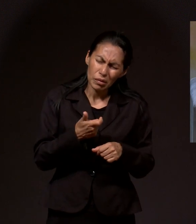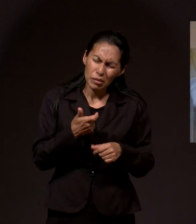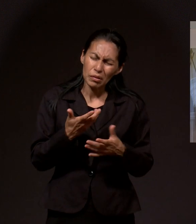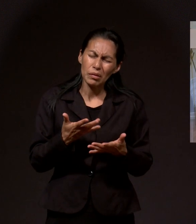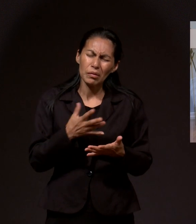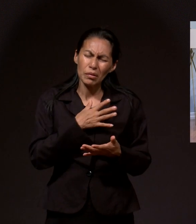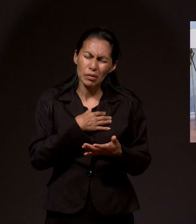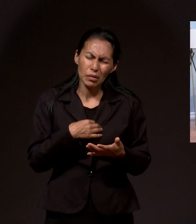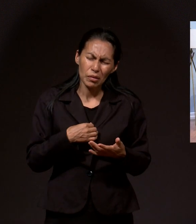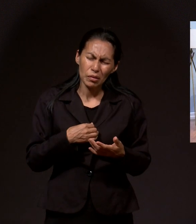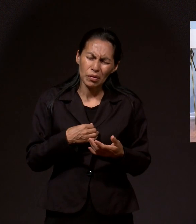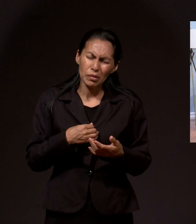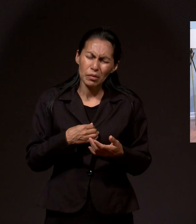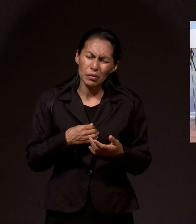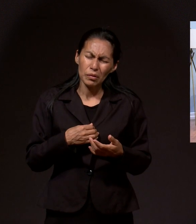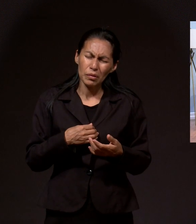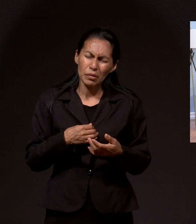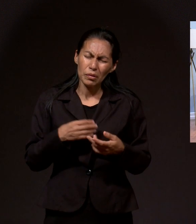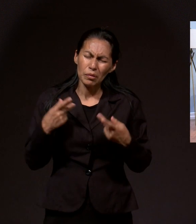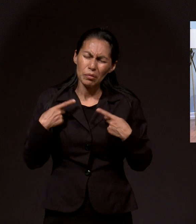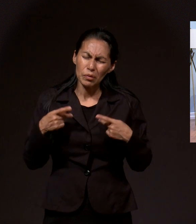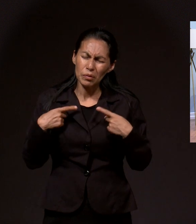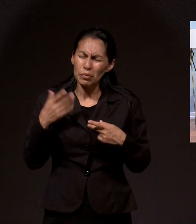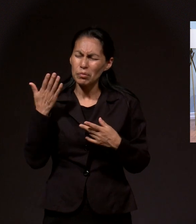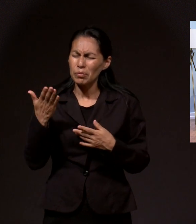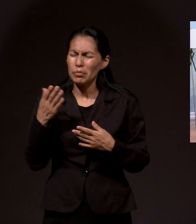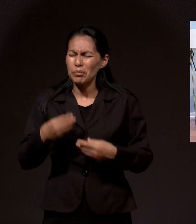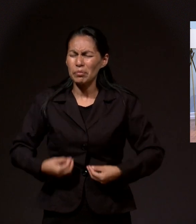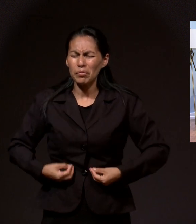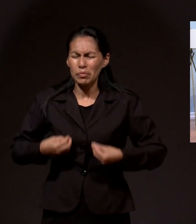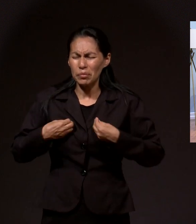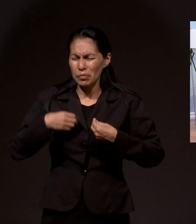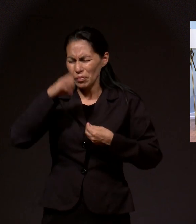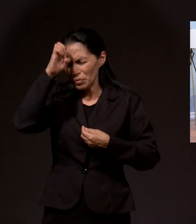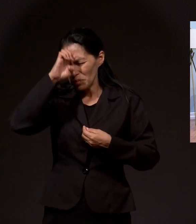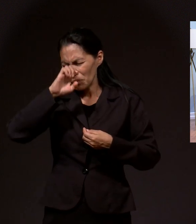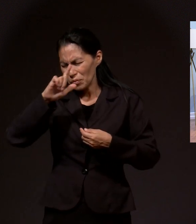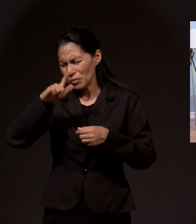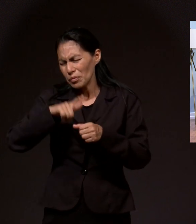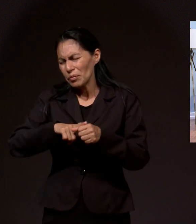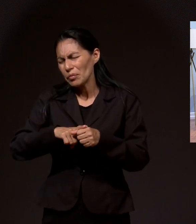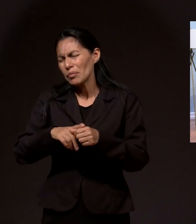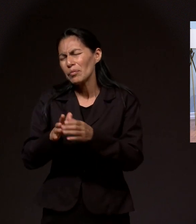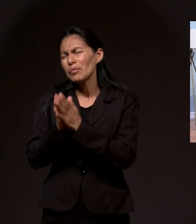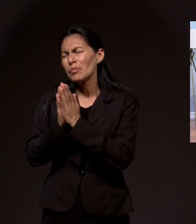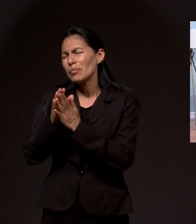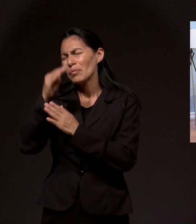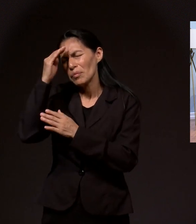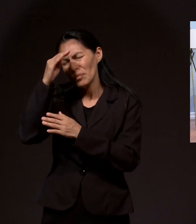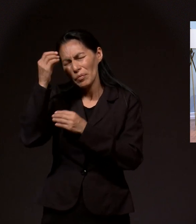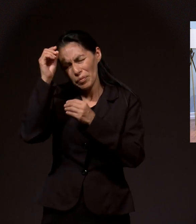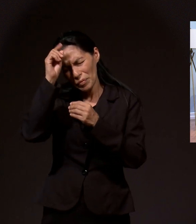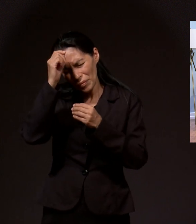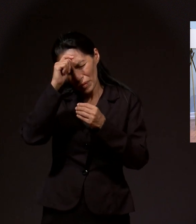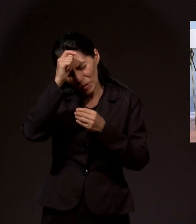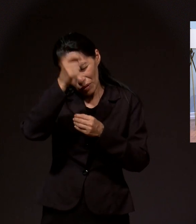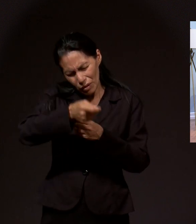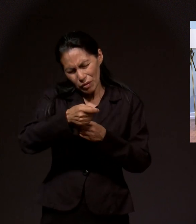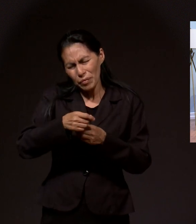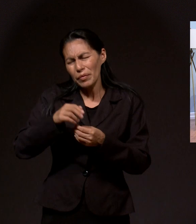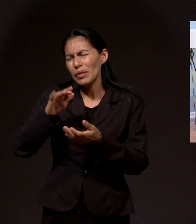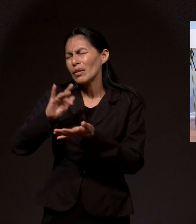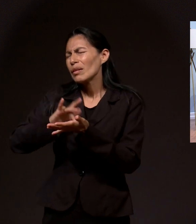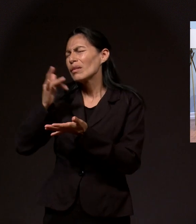por la persona que pide por la vida espiritual, Señor. Gracias, porque dejaste la oración